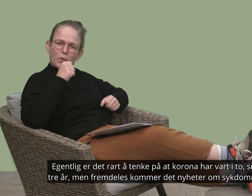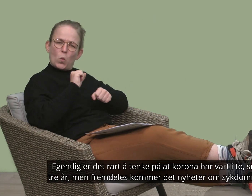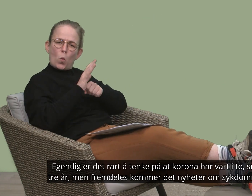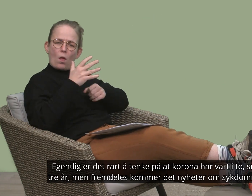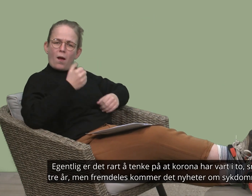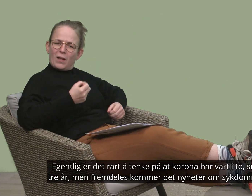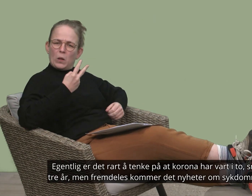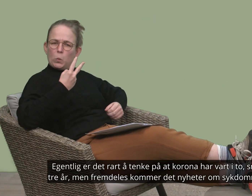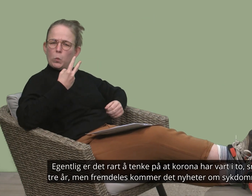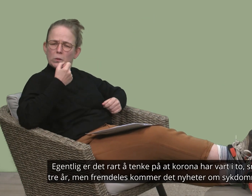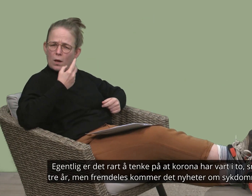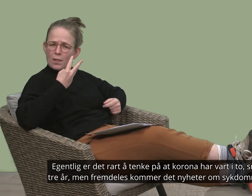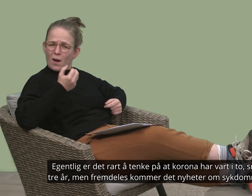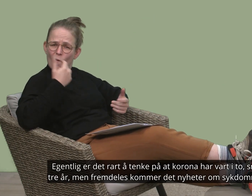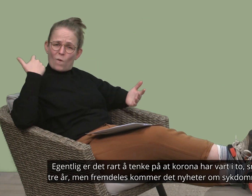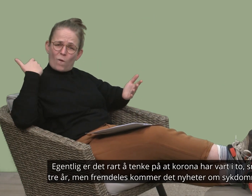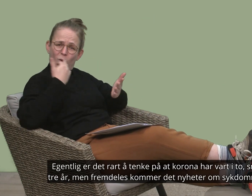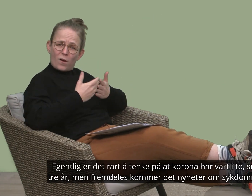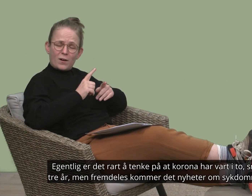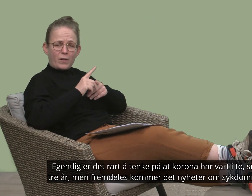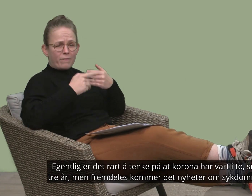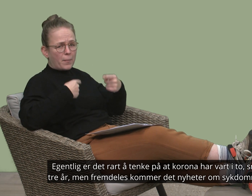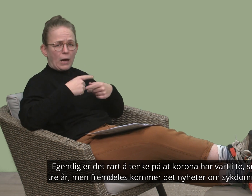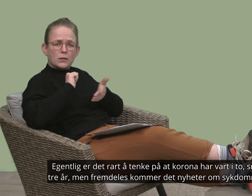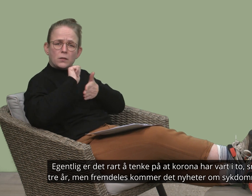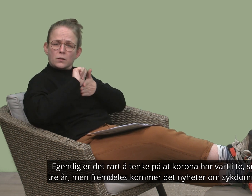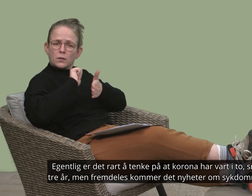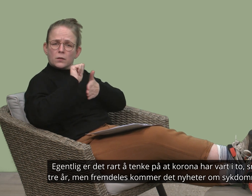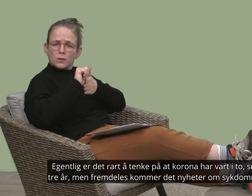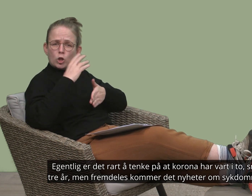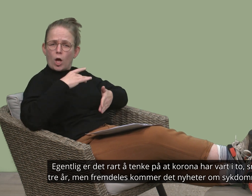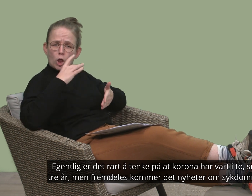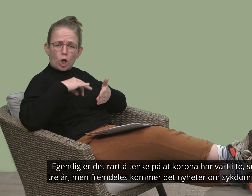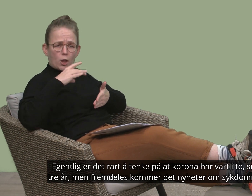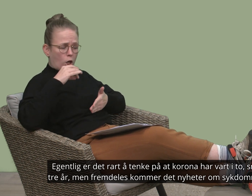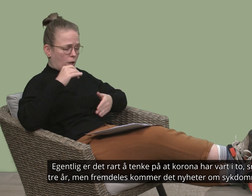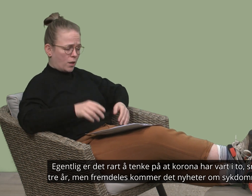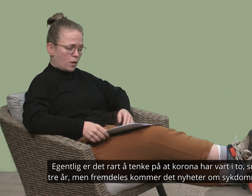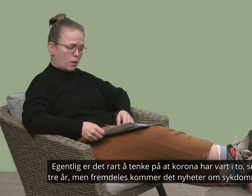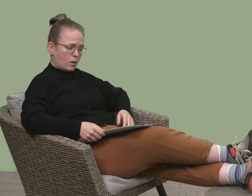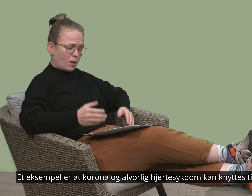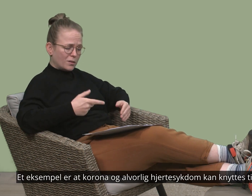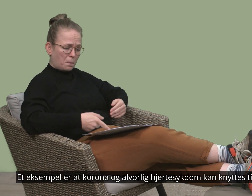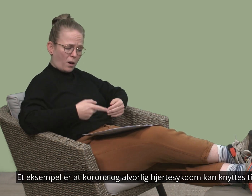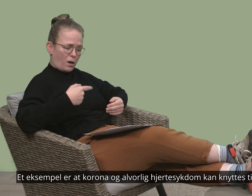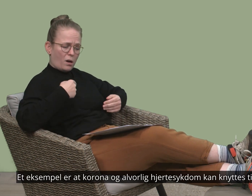Egentlig er det rart å tenke på at korona har vært i to, snart tre år, men fremdeles kommer det nyheter om sykdommen.